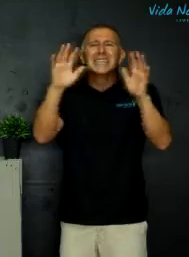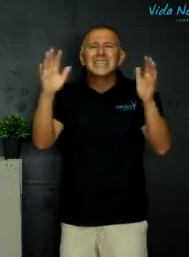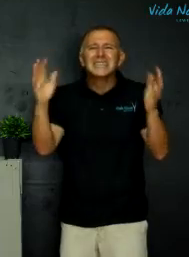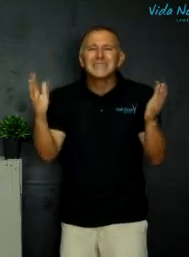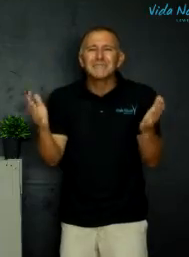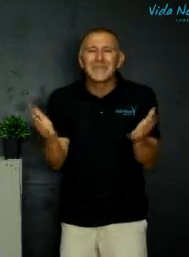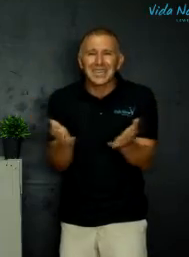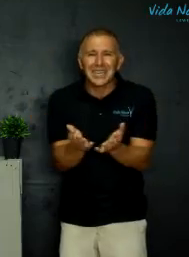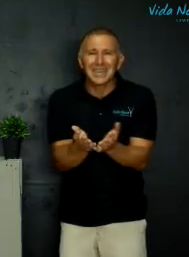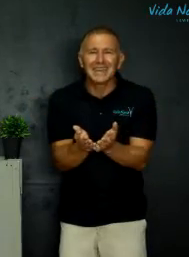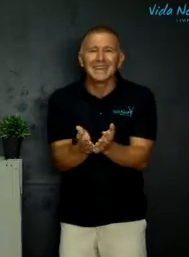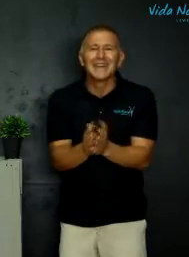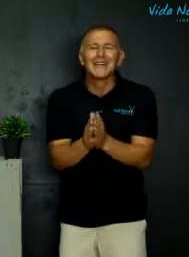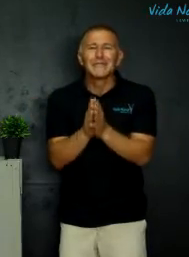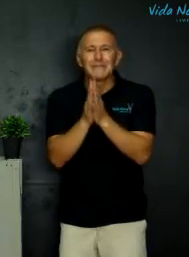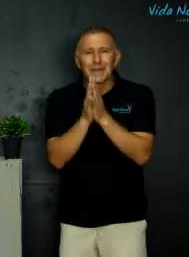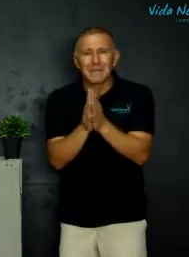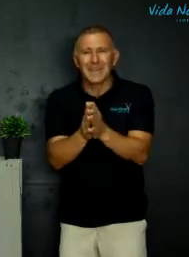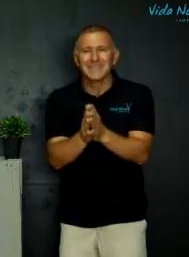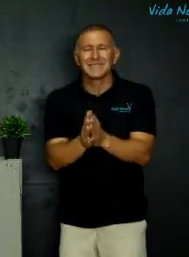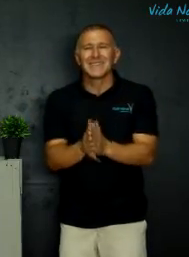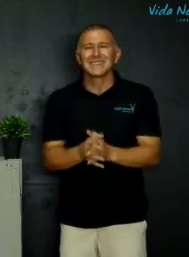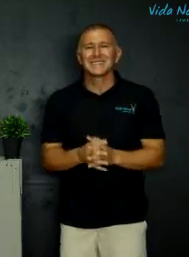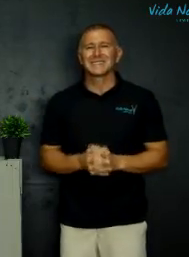jesus manier van mens wees